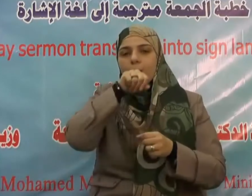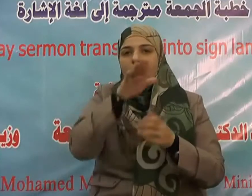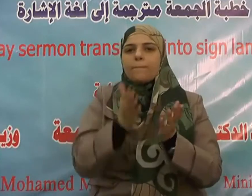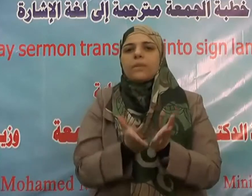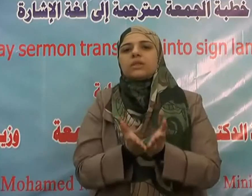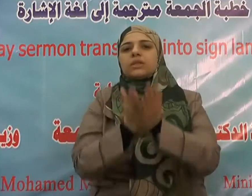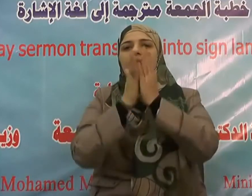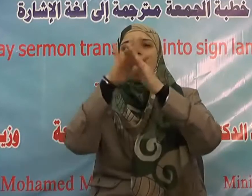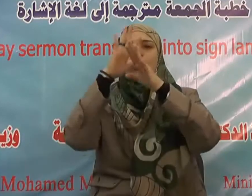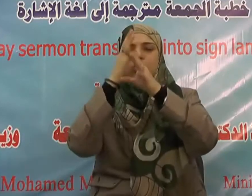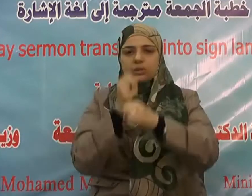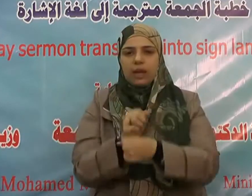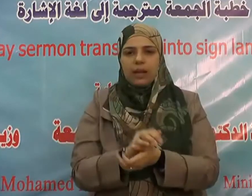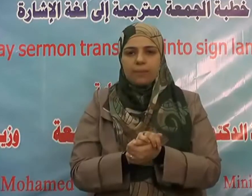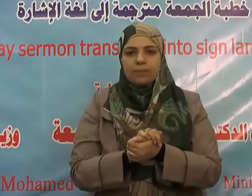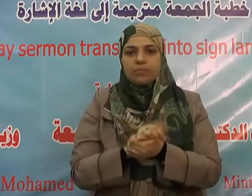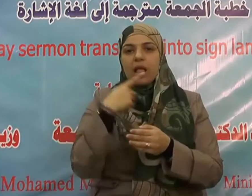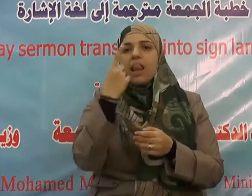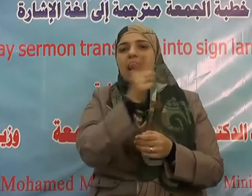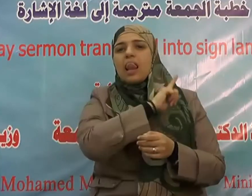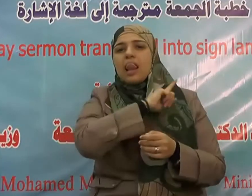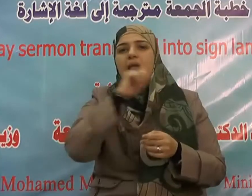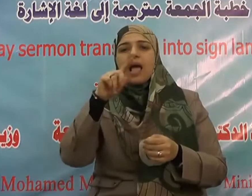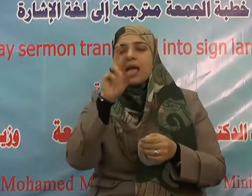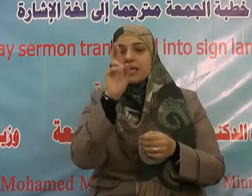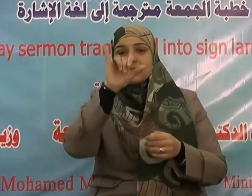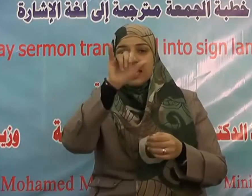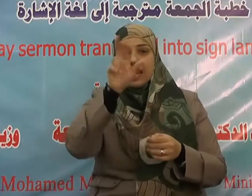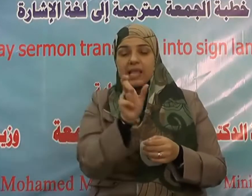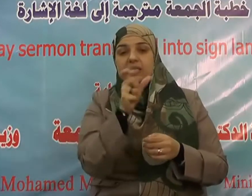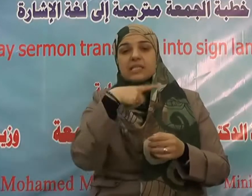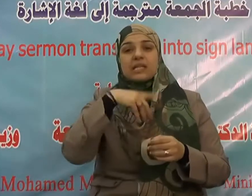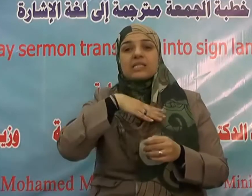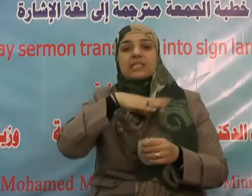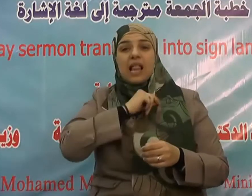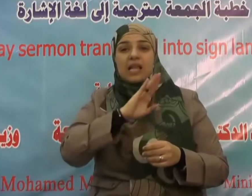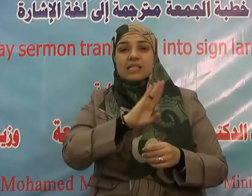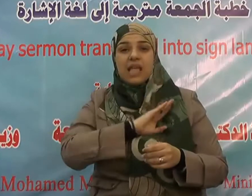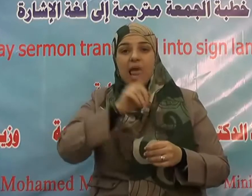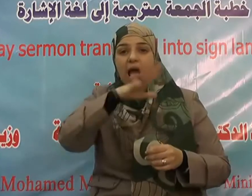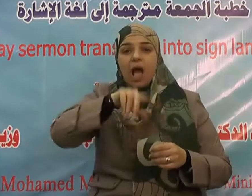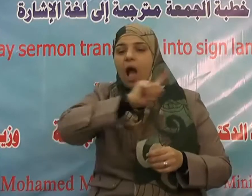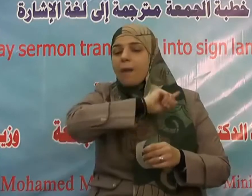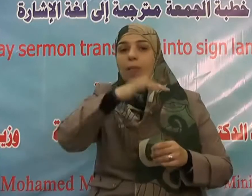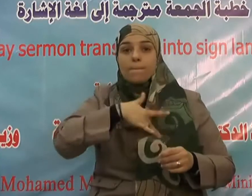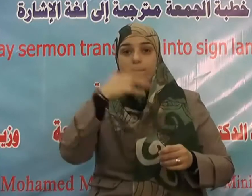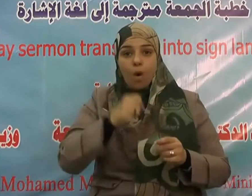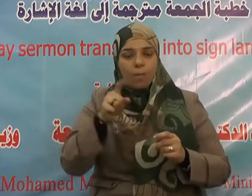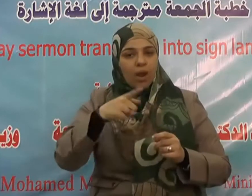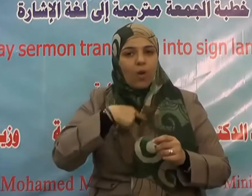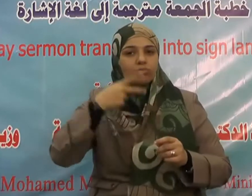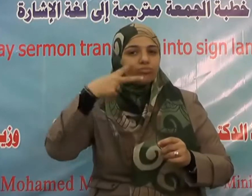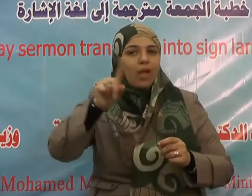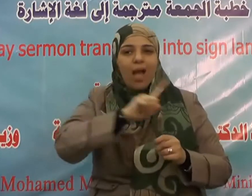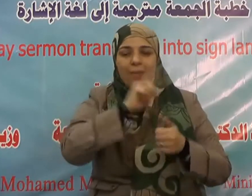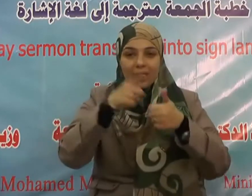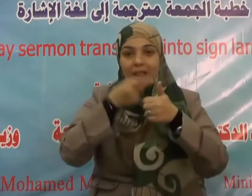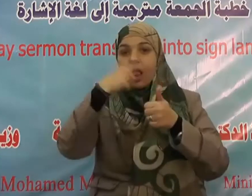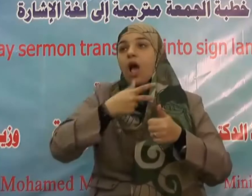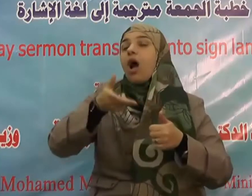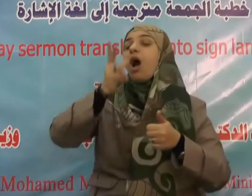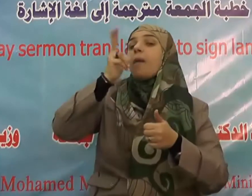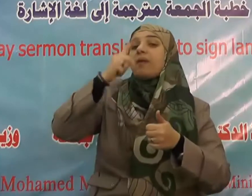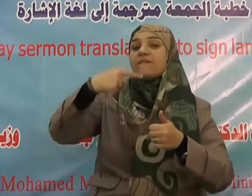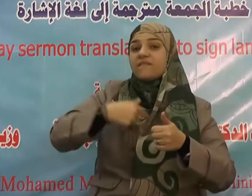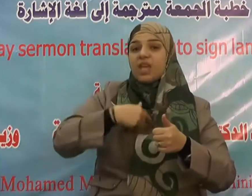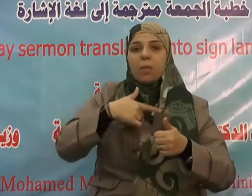النفس إن عكست آثاره القوية على الروح والعقل وعلى الفرد والمجتمع